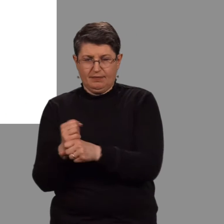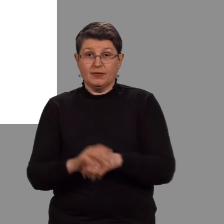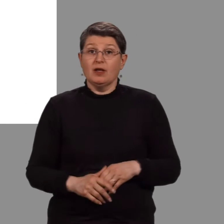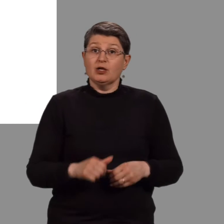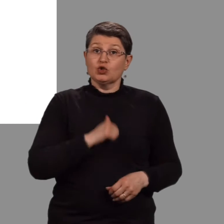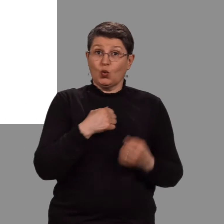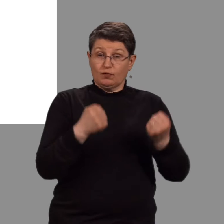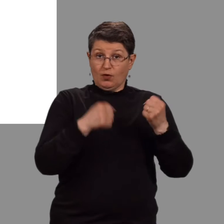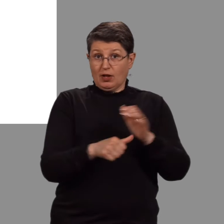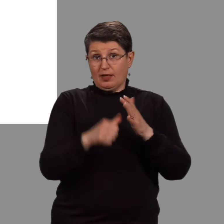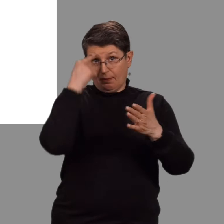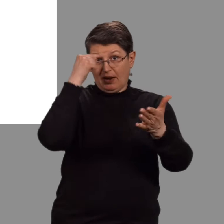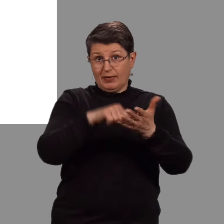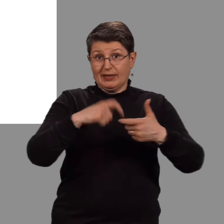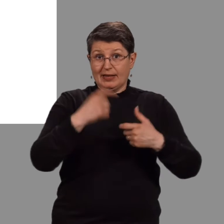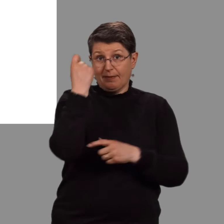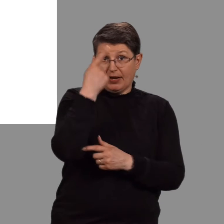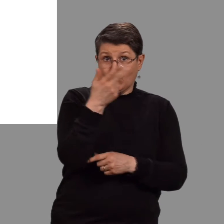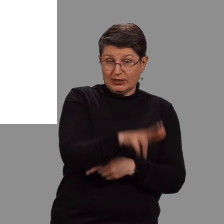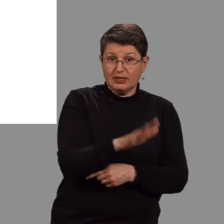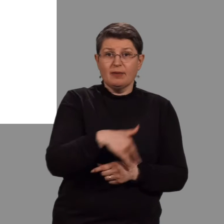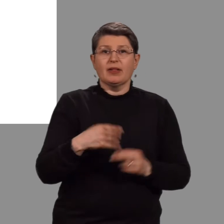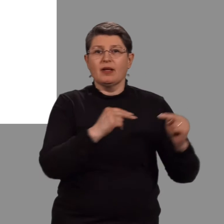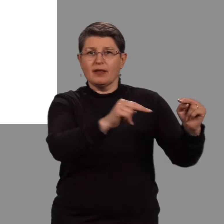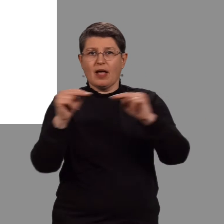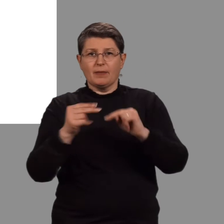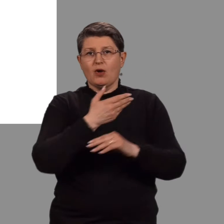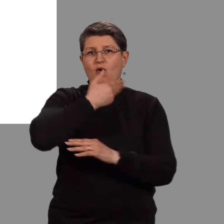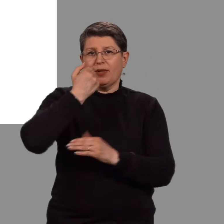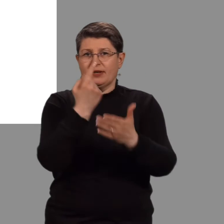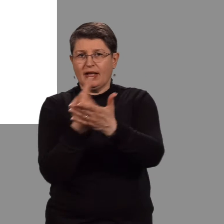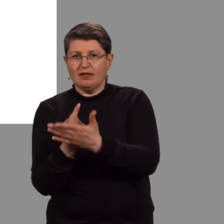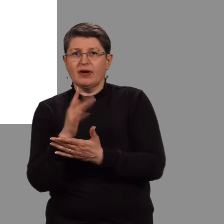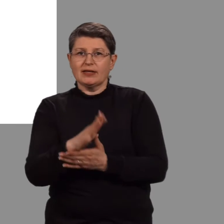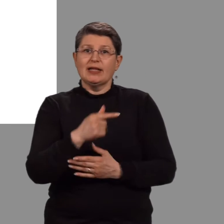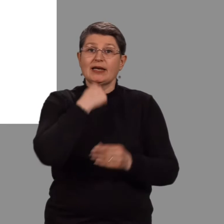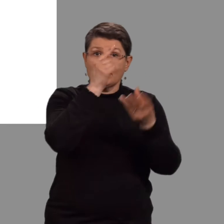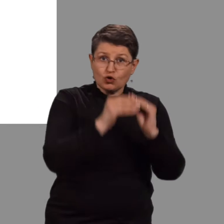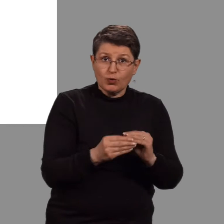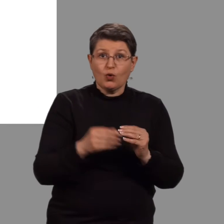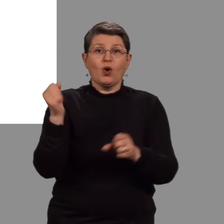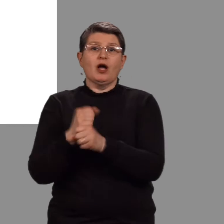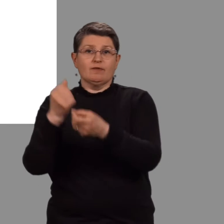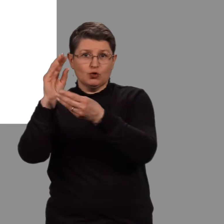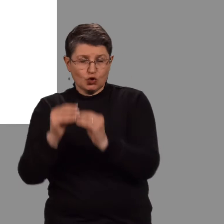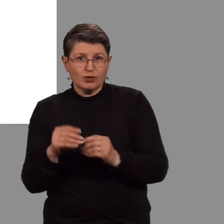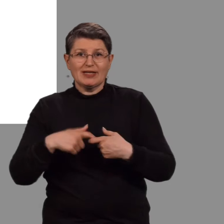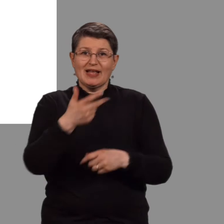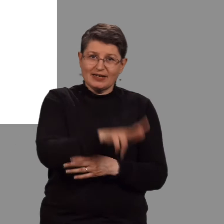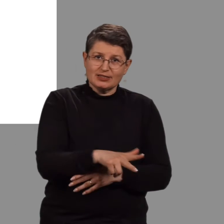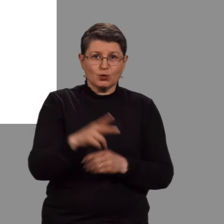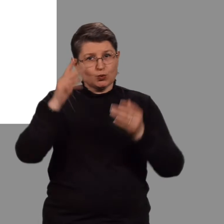stjórnvalda á sviði menningarlista er að jafna og bæta tækifæri til nýju aðtunnsköpunar í menningarstarfi listum og skapandi greinum.